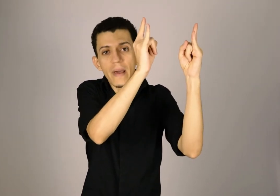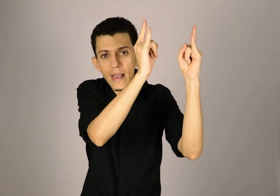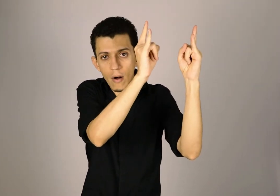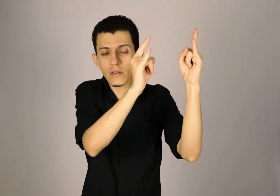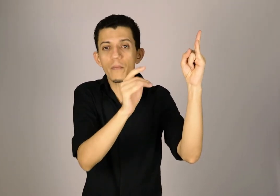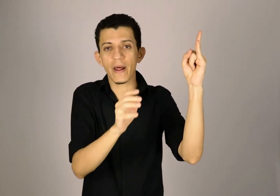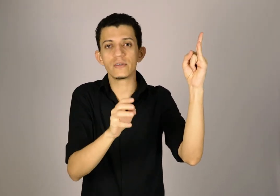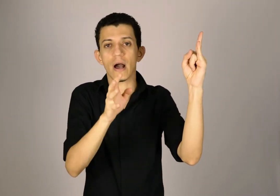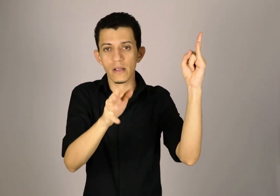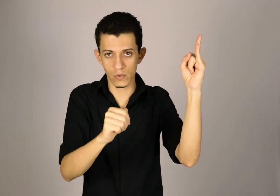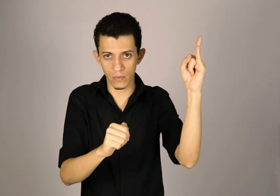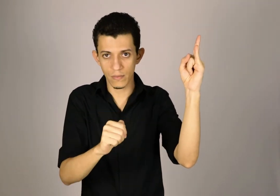alto, é um prédio azul.